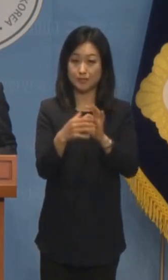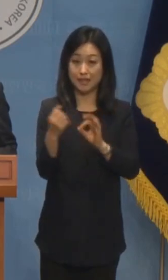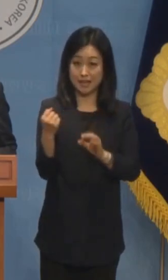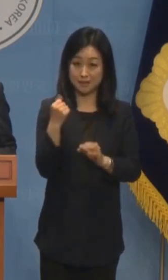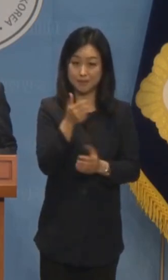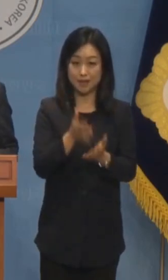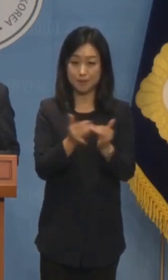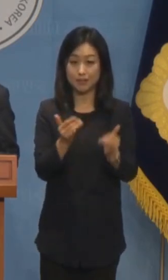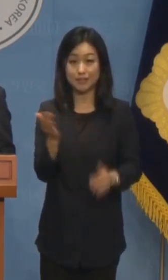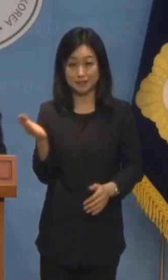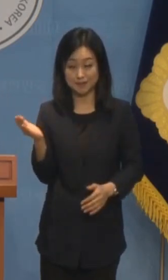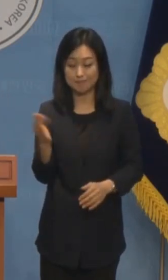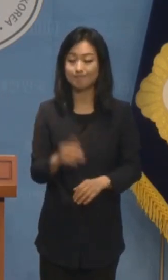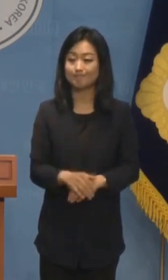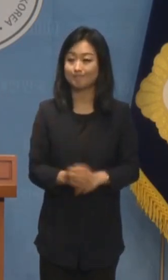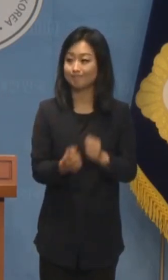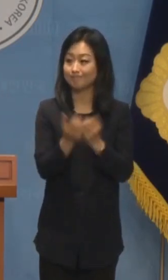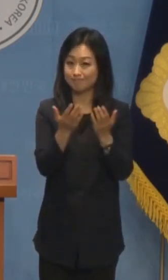송영훈